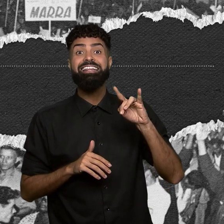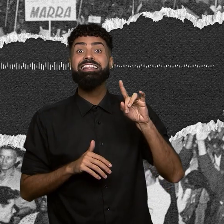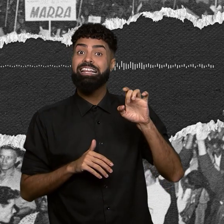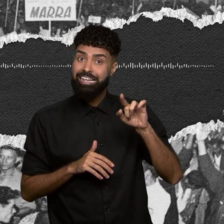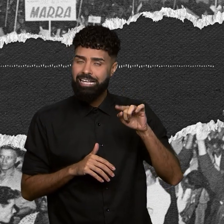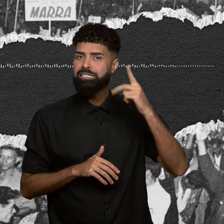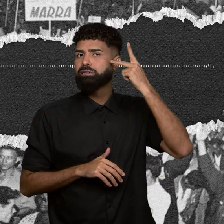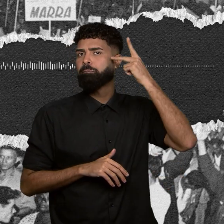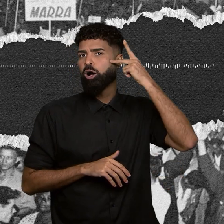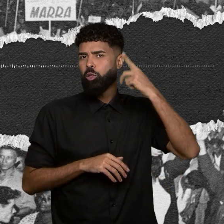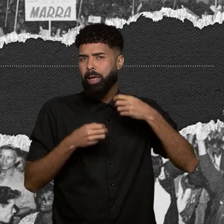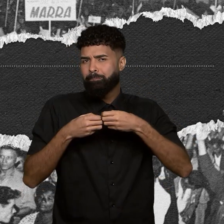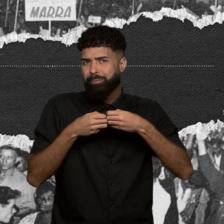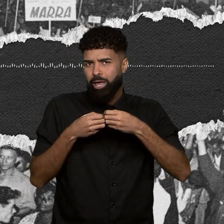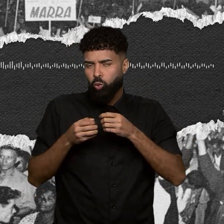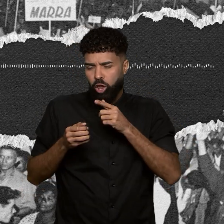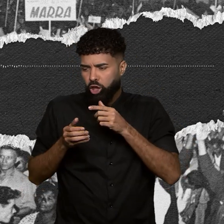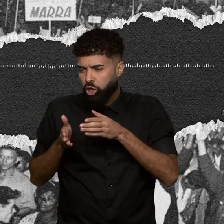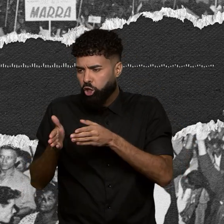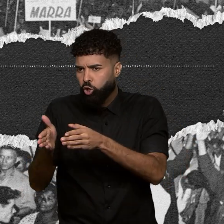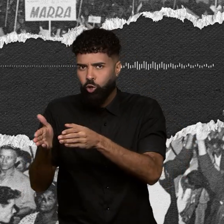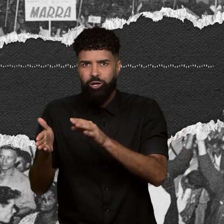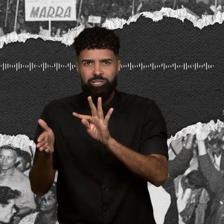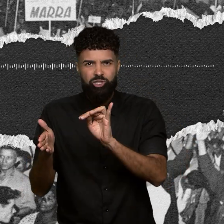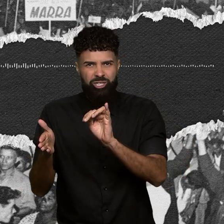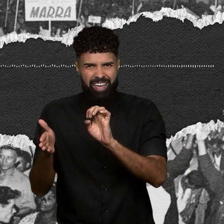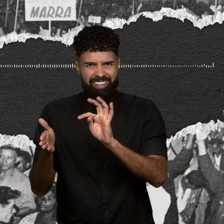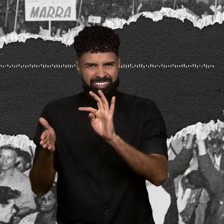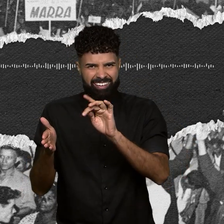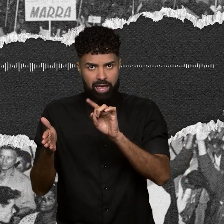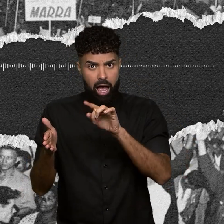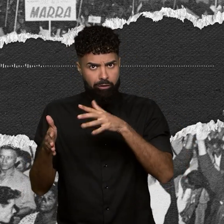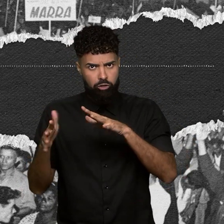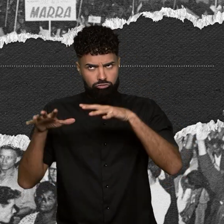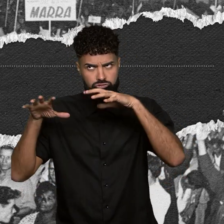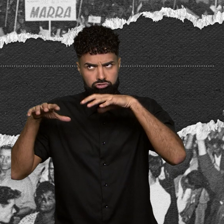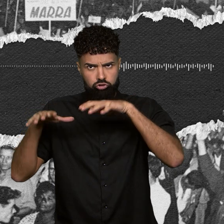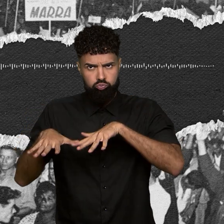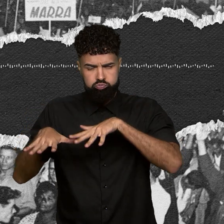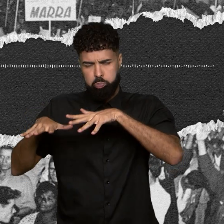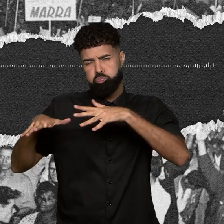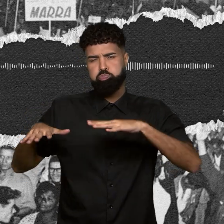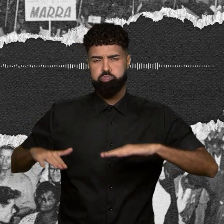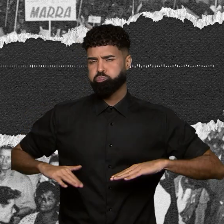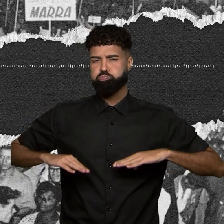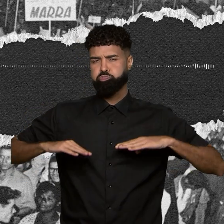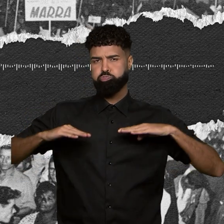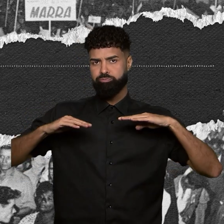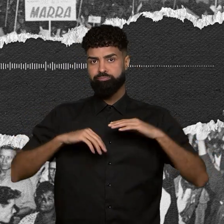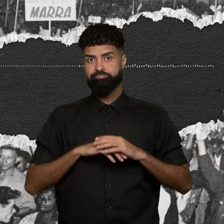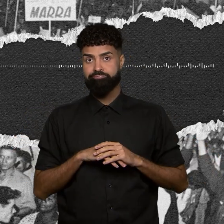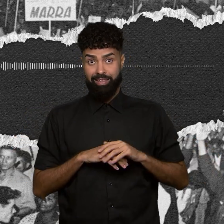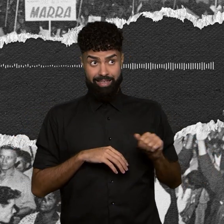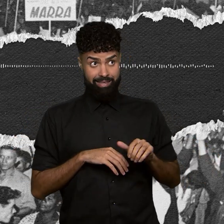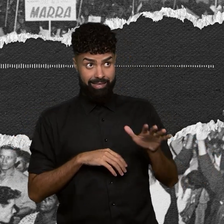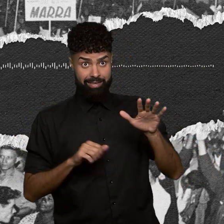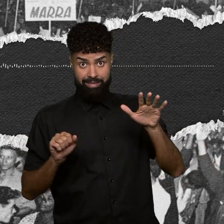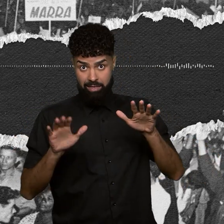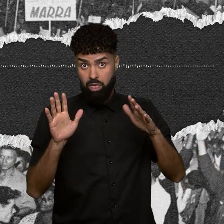na beira do rio Tietê, que de vez em quando teimava de encher e alagava tudo. A origem dessas comunidades, em que as pessoas vivem como